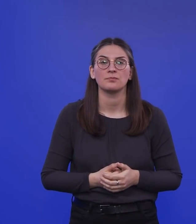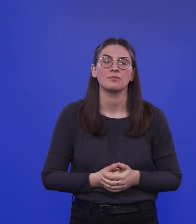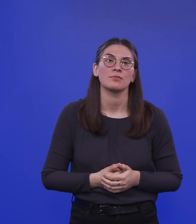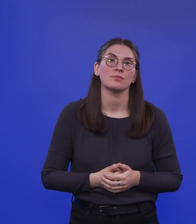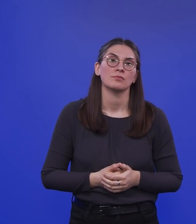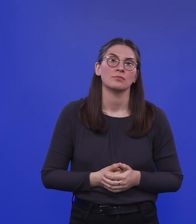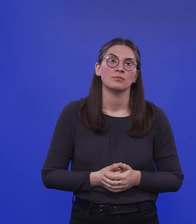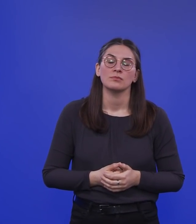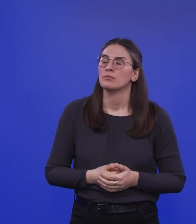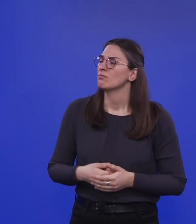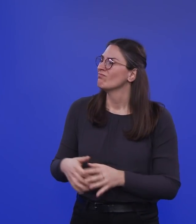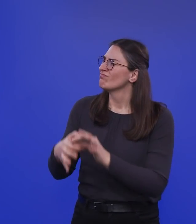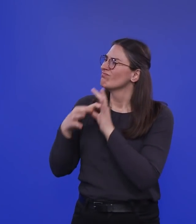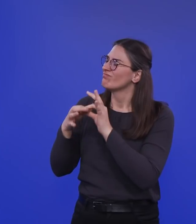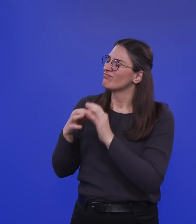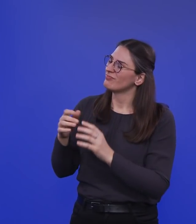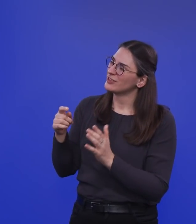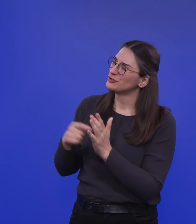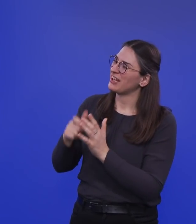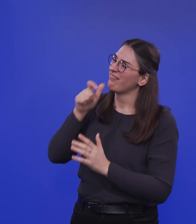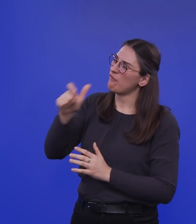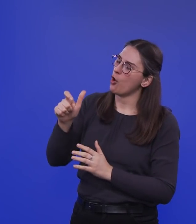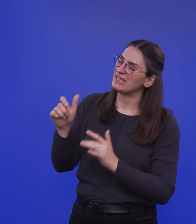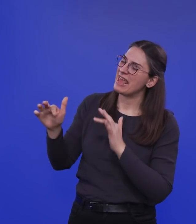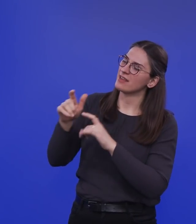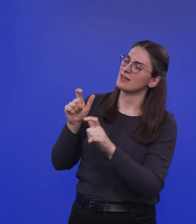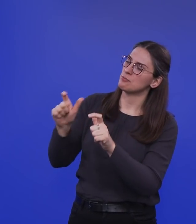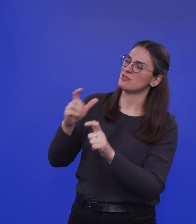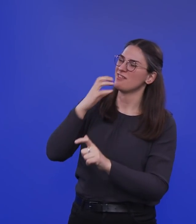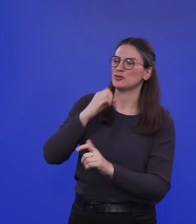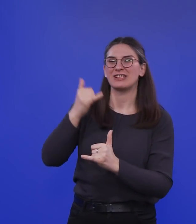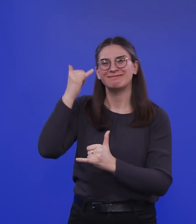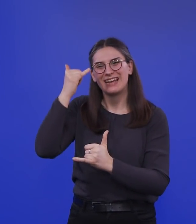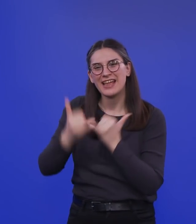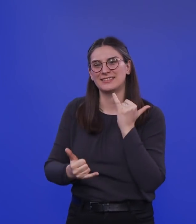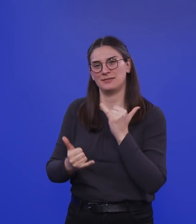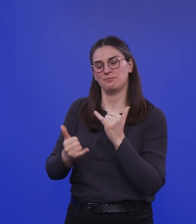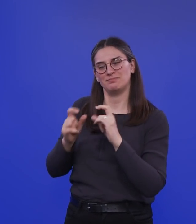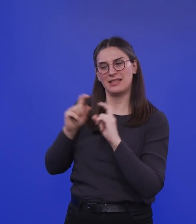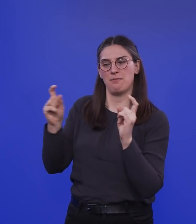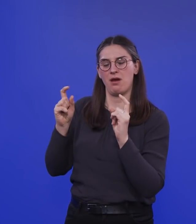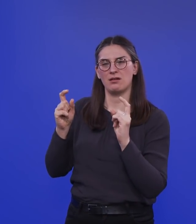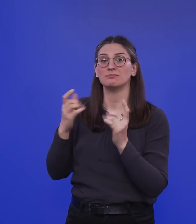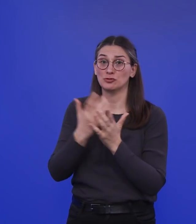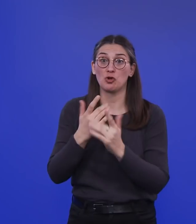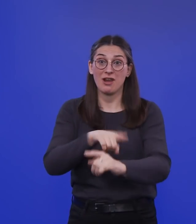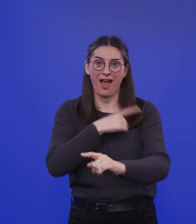Stichwort Herdenimmunität möchte ich einen allerletzten Blick auf einen sehr speziellen Bereich werfen. Wir haben das schon länger verabredet für den Podcast und dann immer wieder